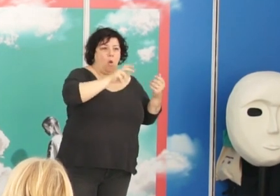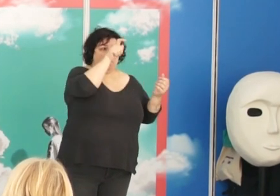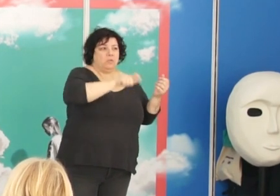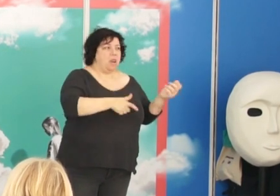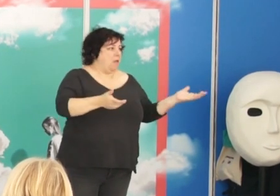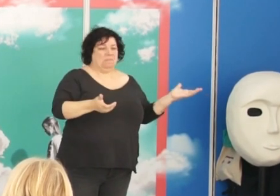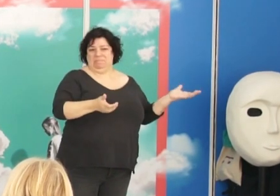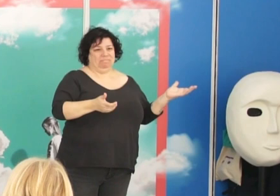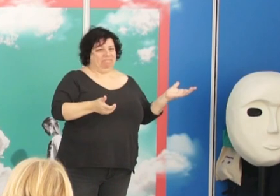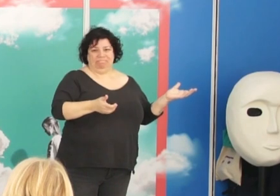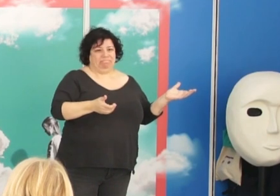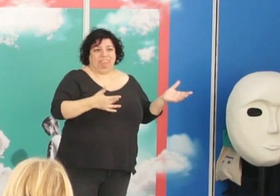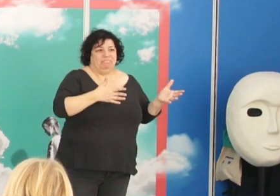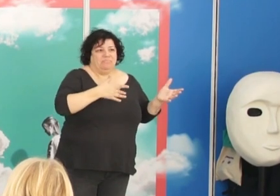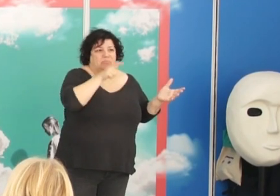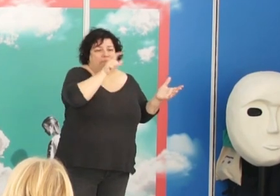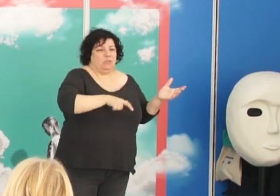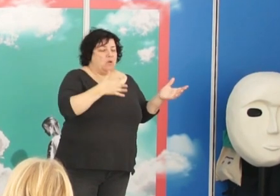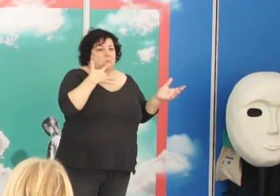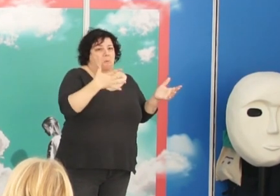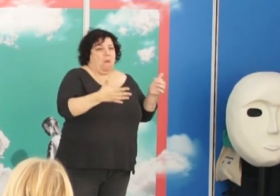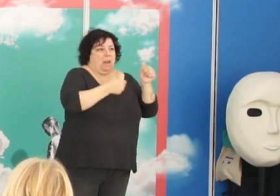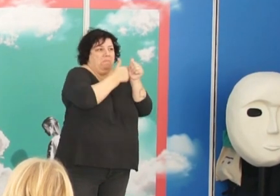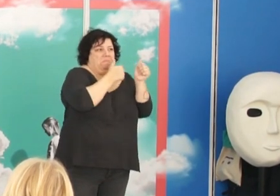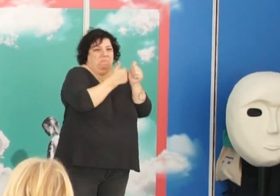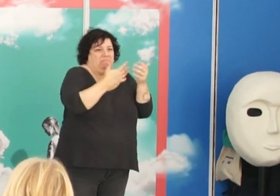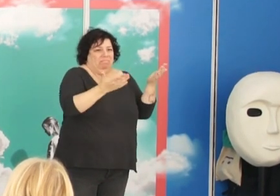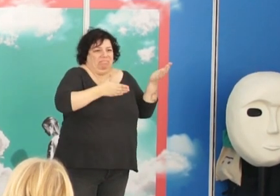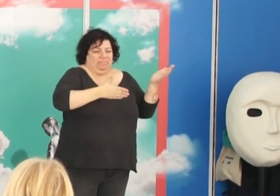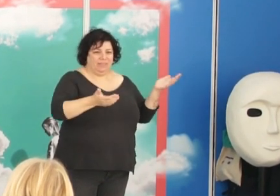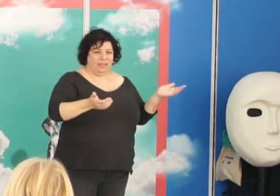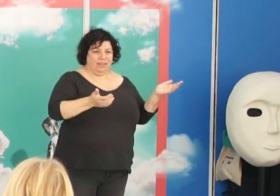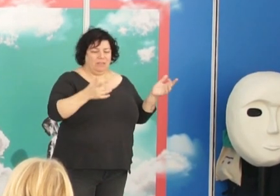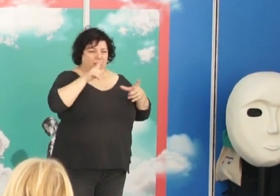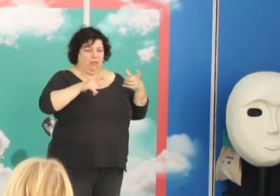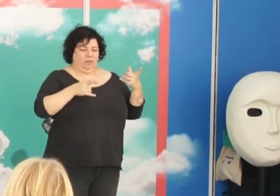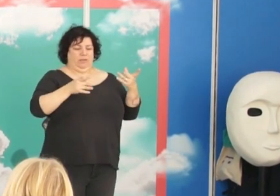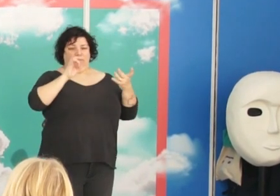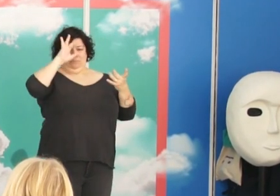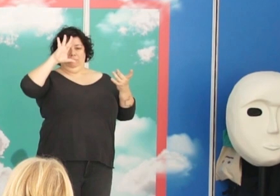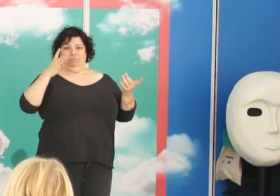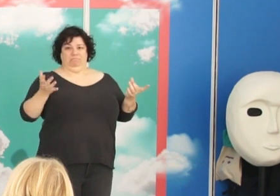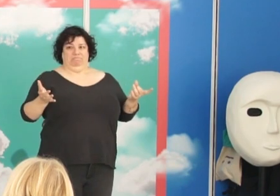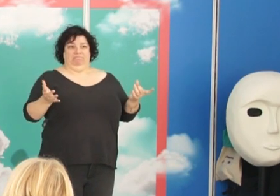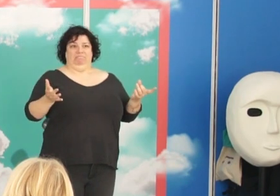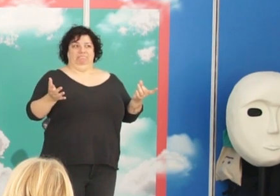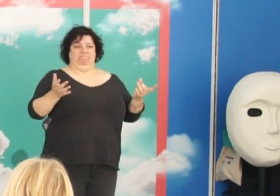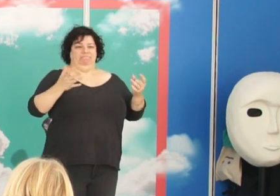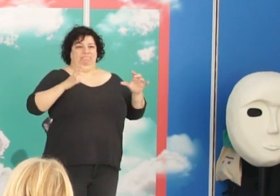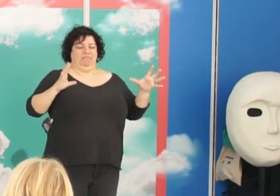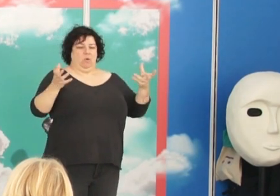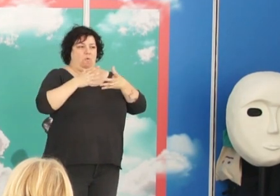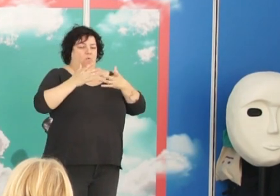a un actor ni siquiera secundario o a un extra y aquello extraño hubo un gran